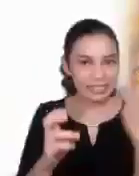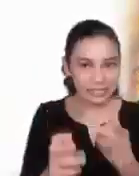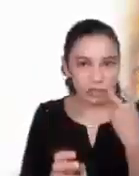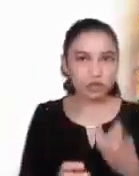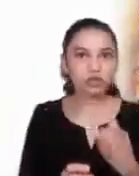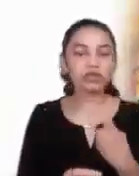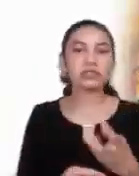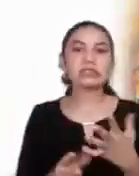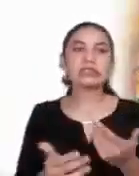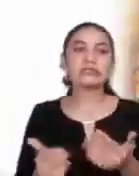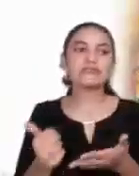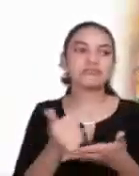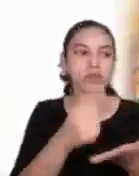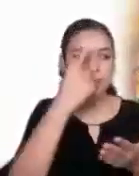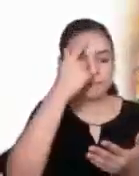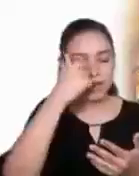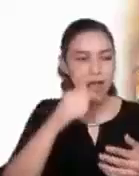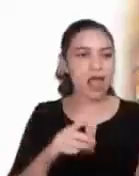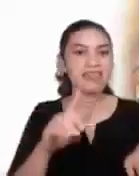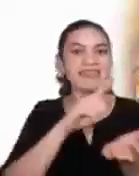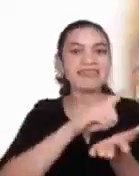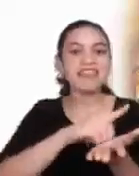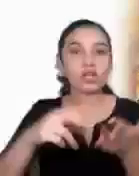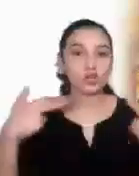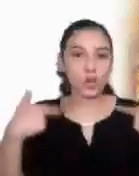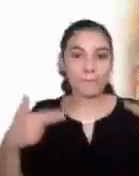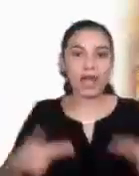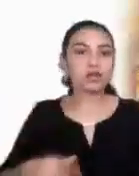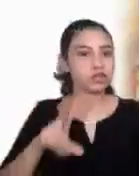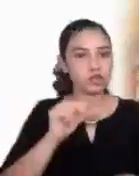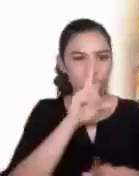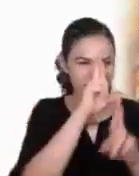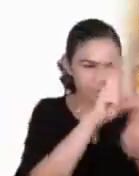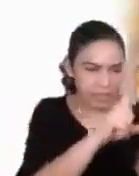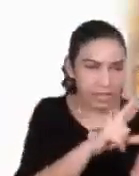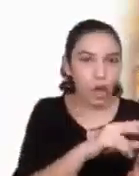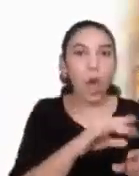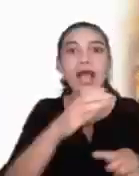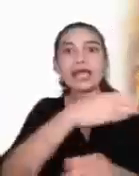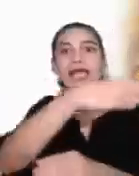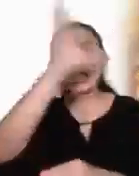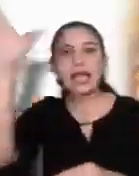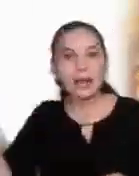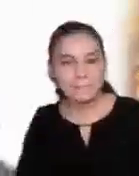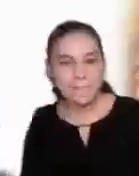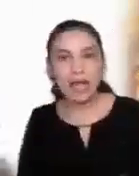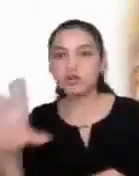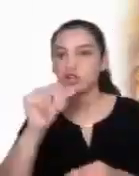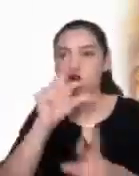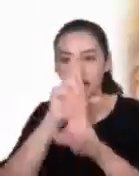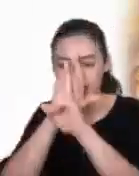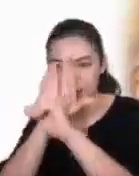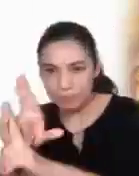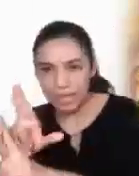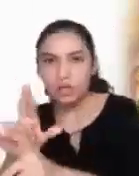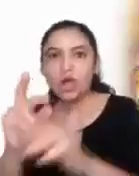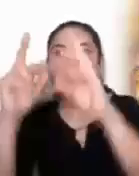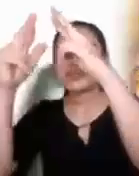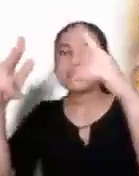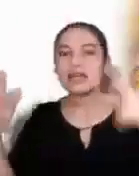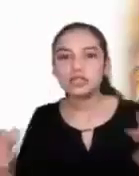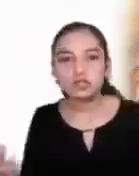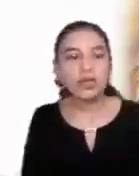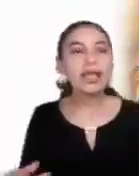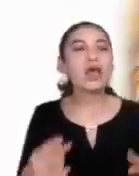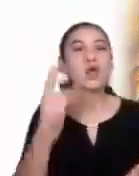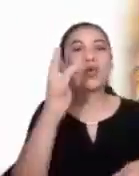violación de derechos humanos, la ilegalidad, la destrucción del medio ambiente a favor de unos cuantos,